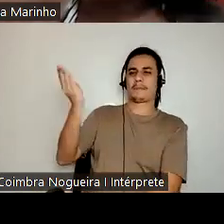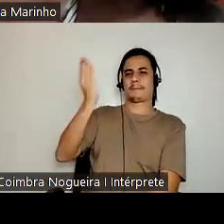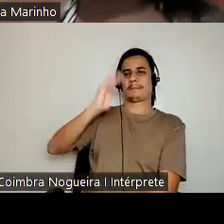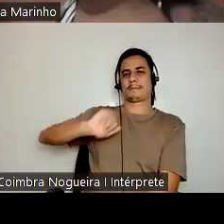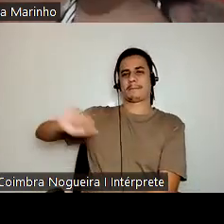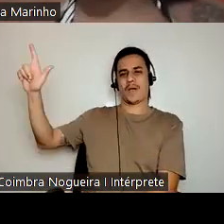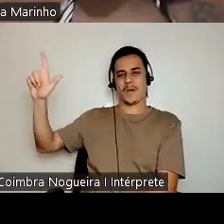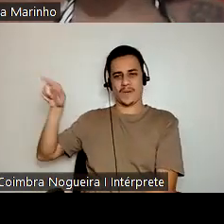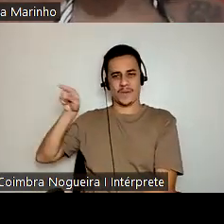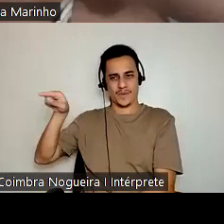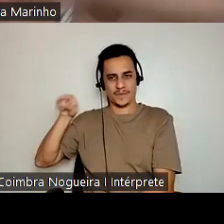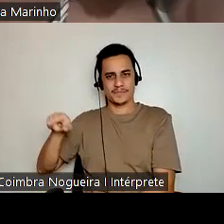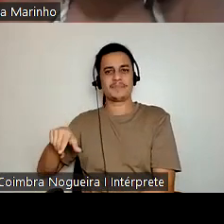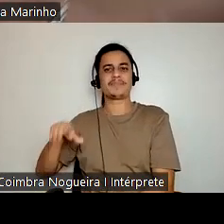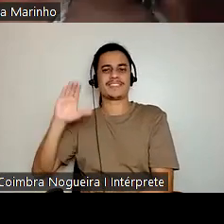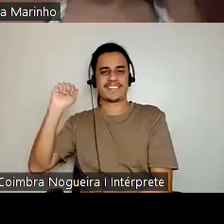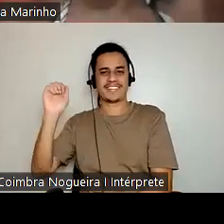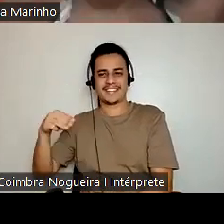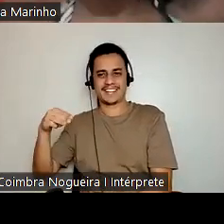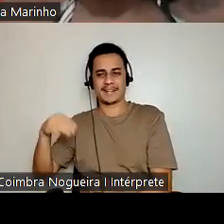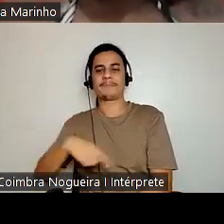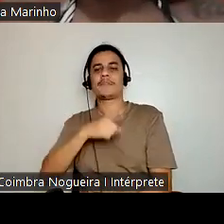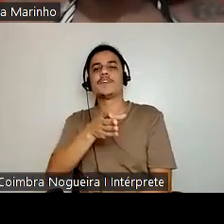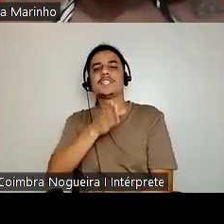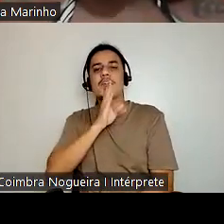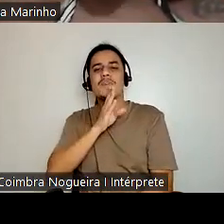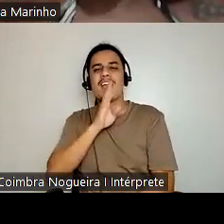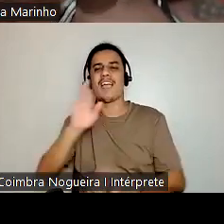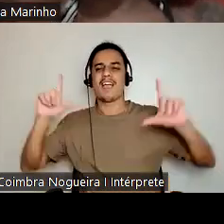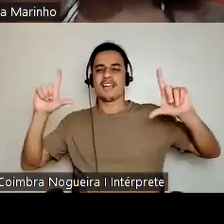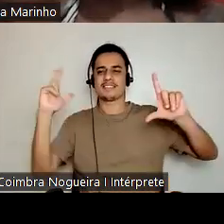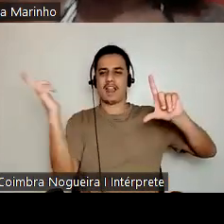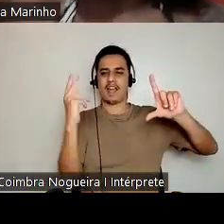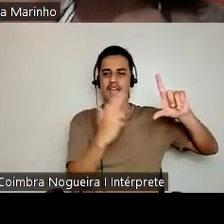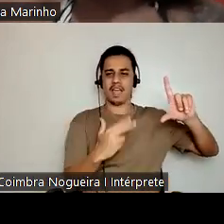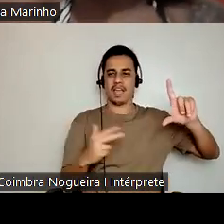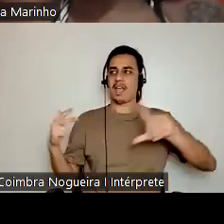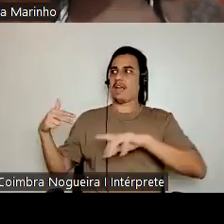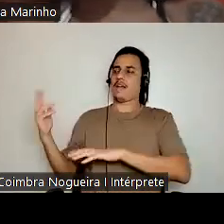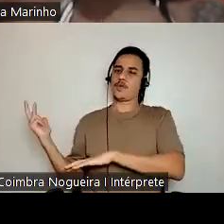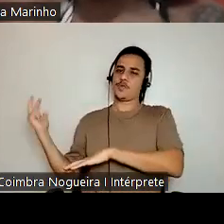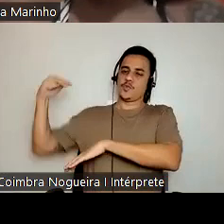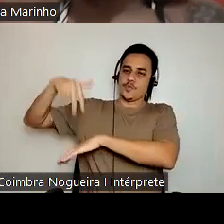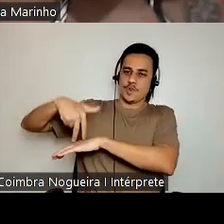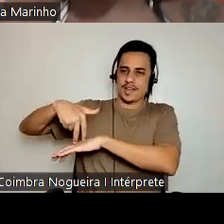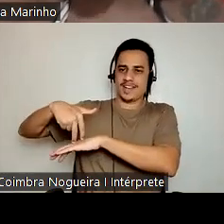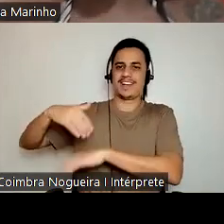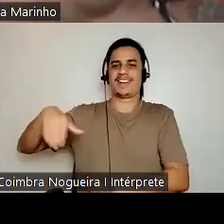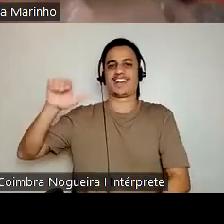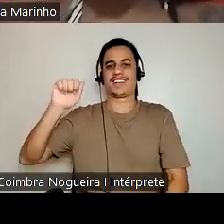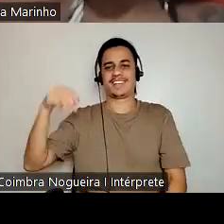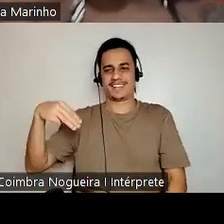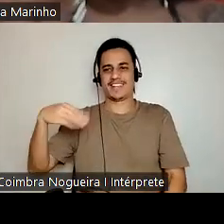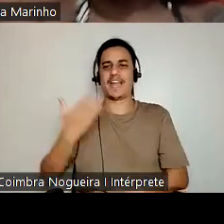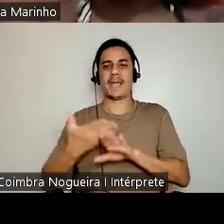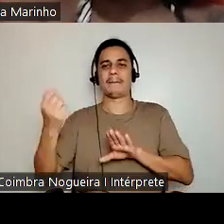Talvez vocês conheçam o quadro A Redenção de Cã, que é um quadro que fala um pouco sobre essa coisa do branqueamento. Aparece